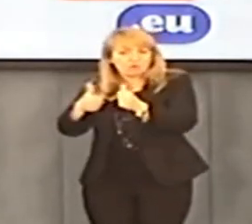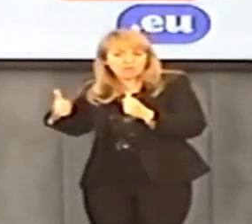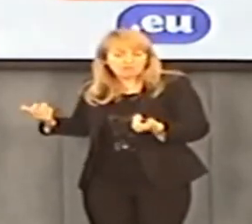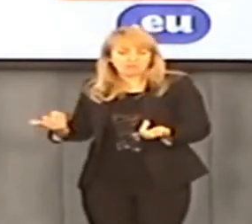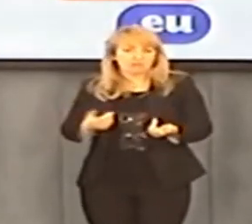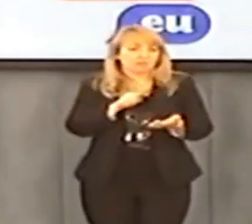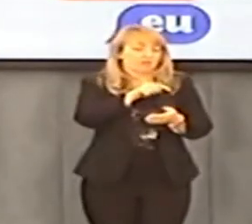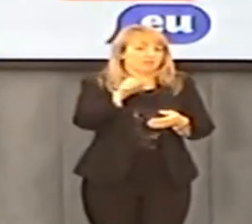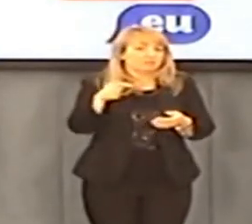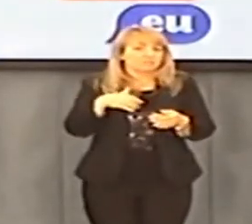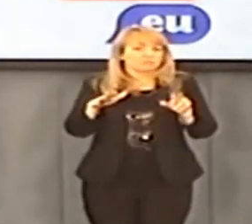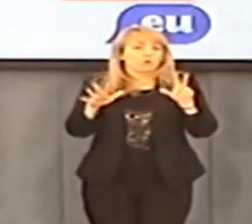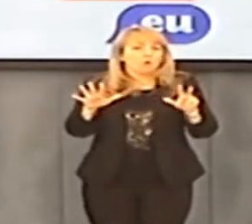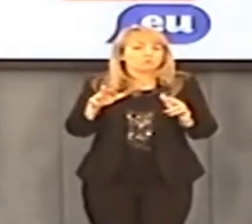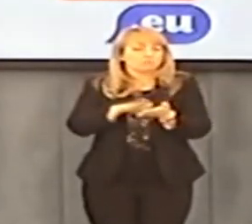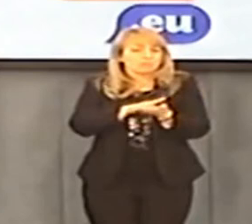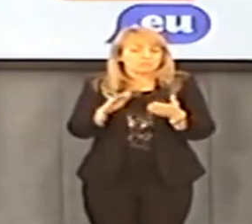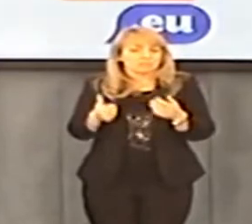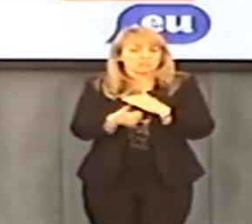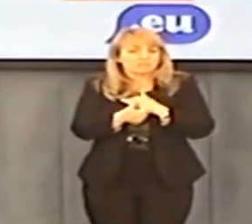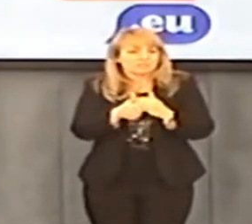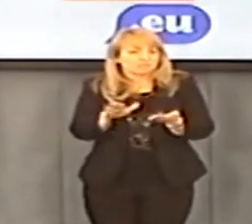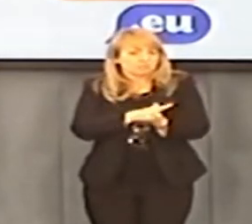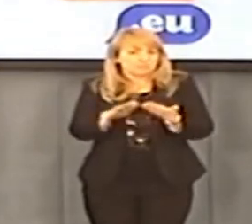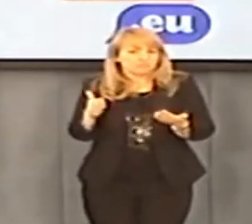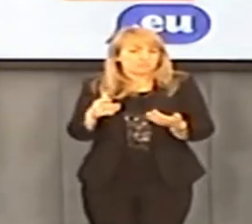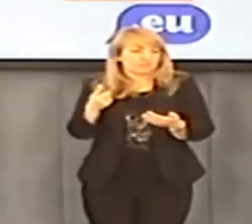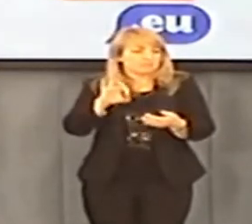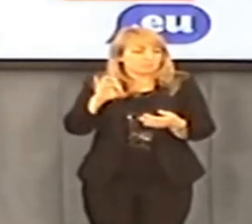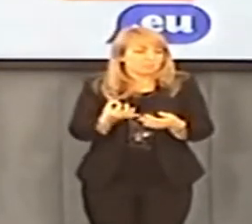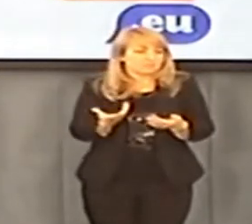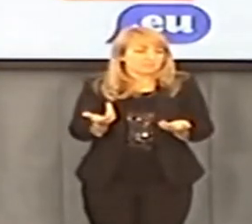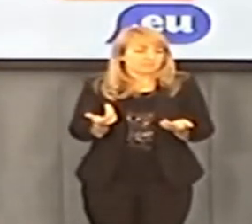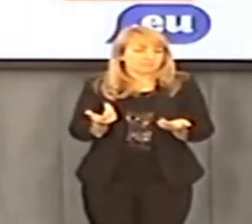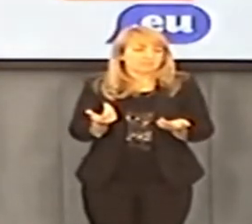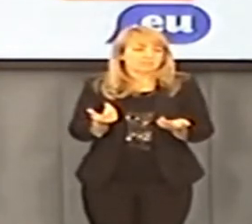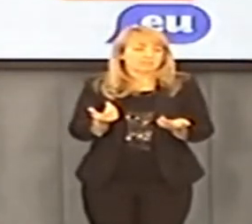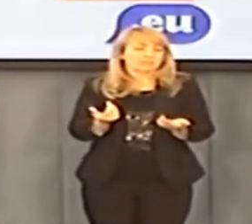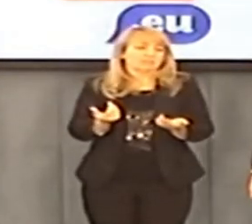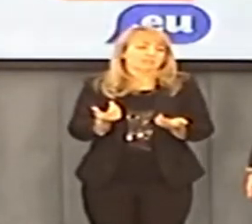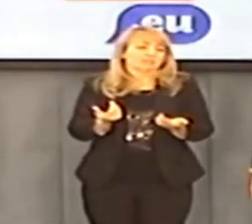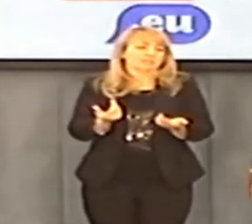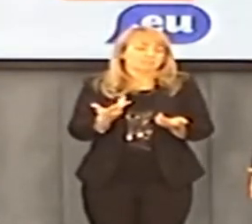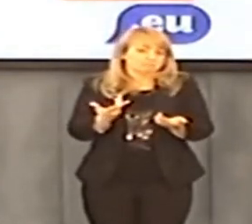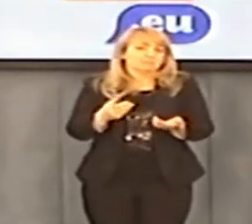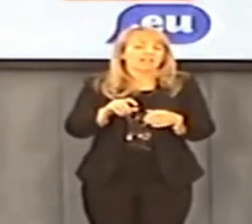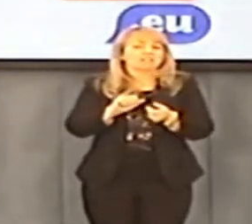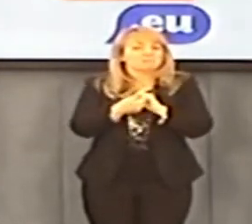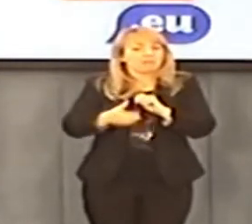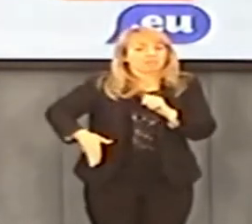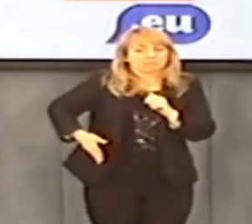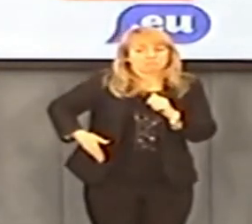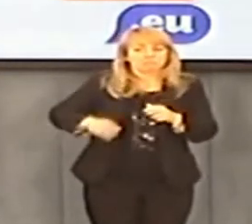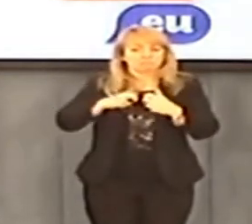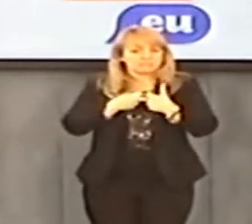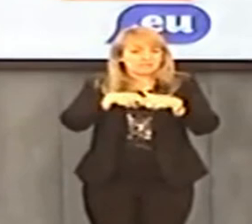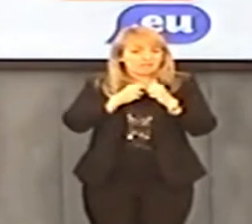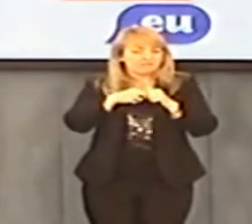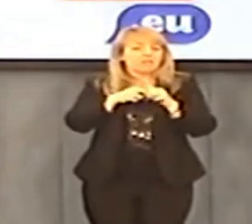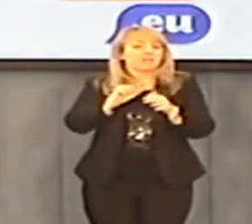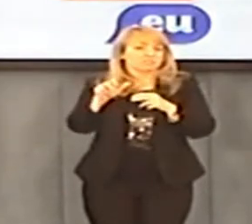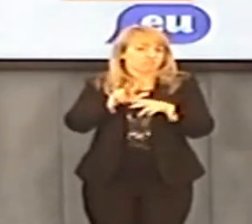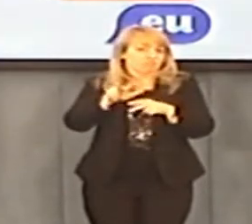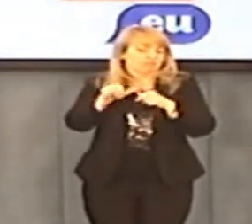kolejki do lekarzy trwają, nie wiem, 8 miesięcy, 16 miesięcy w zależności od specjalizacji.